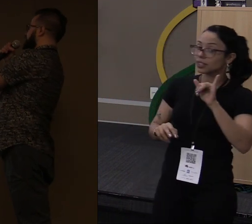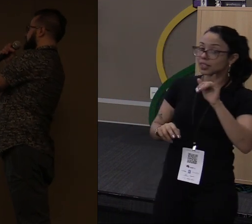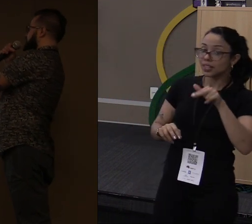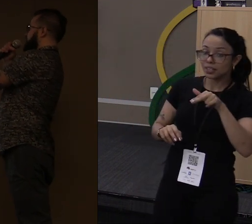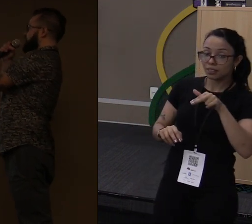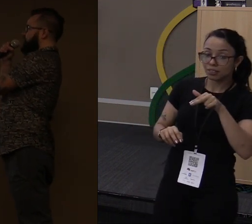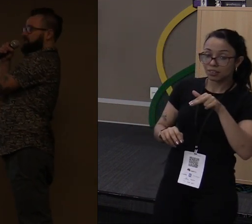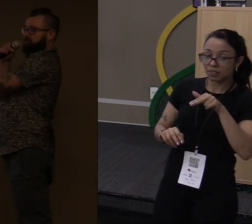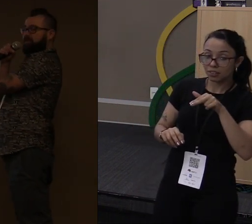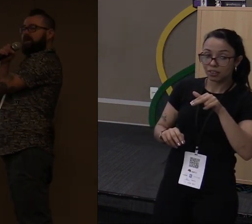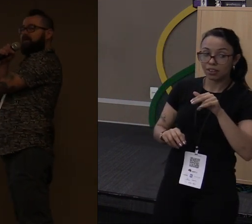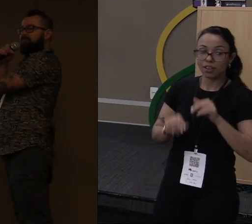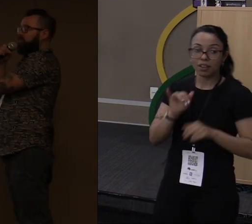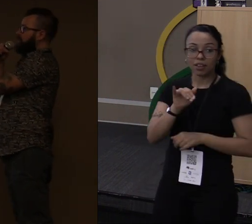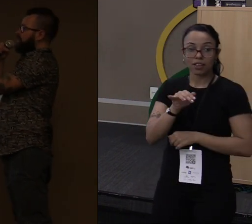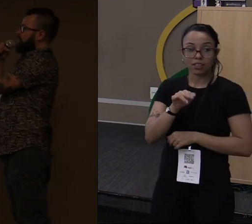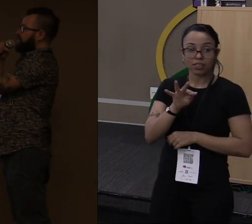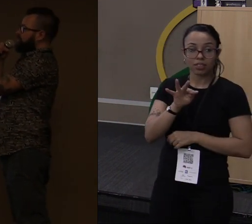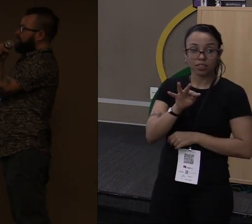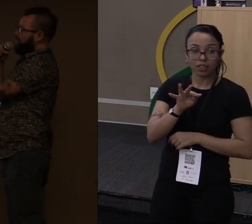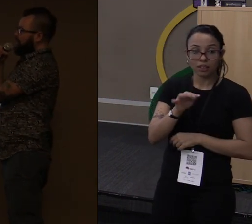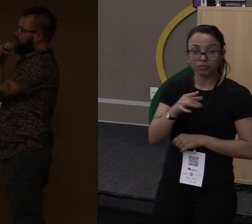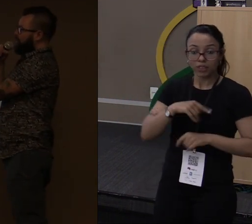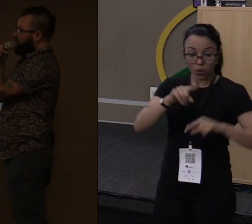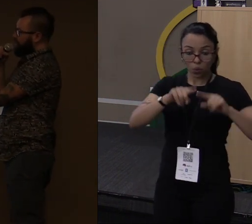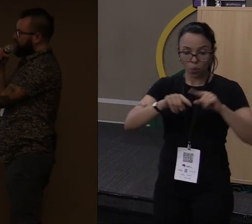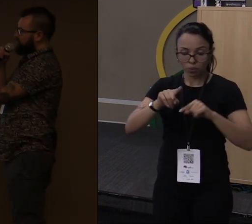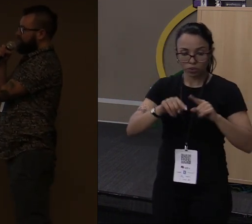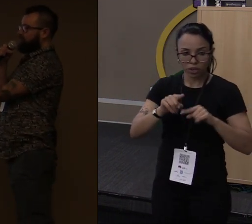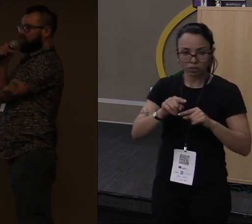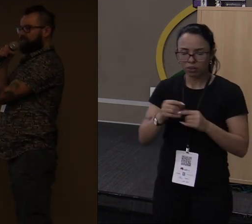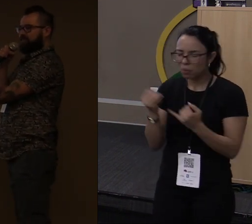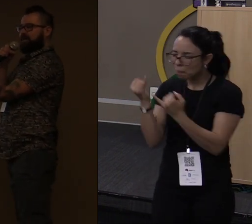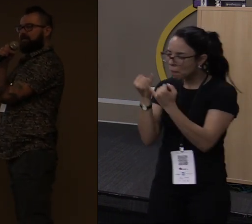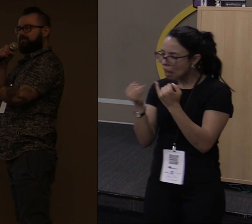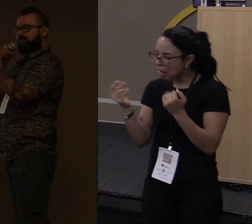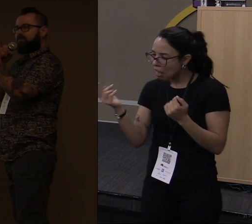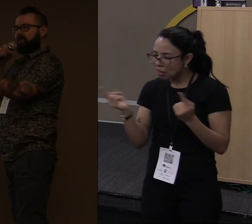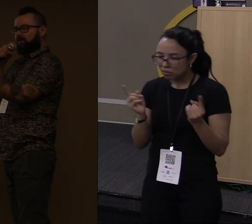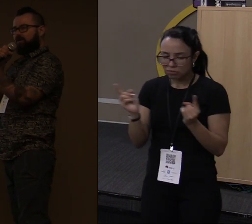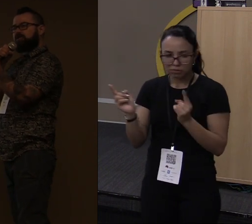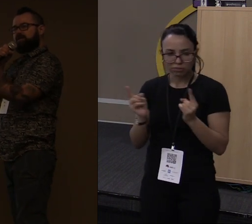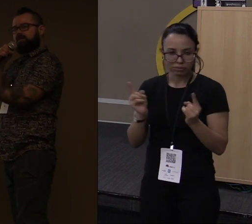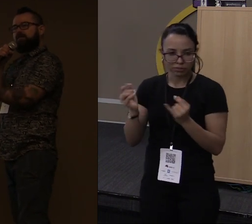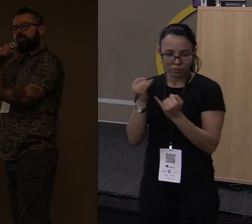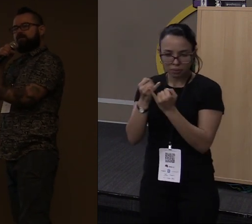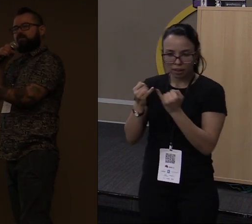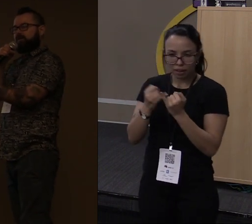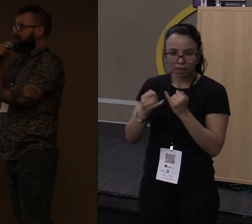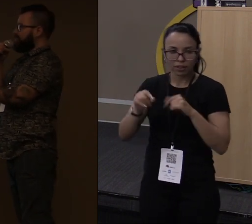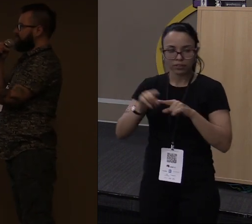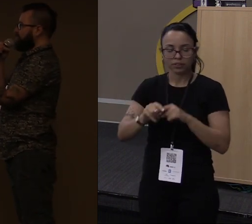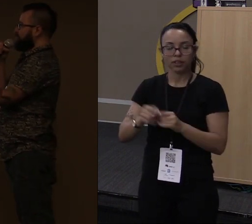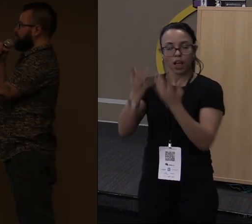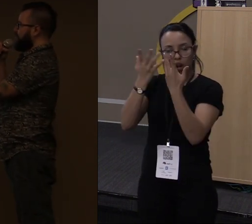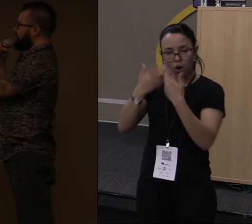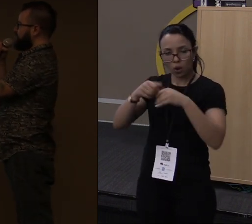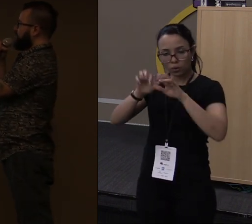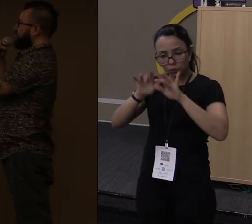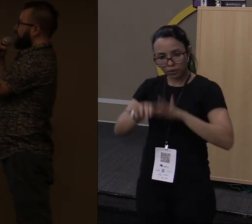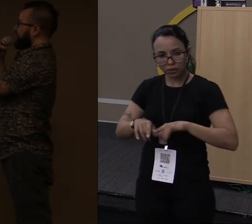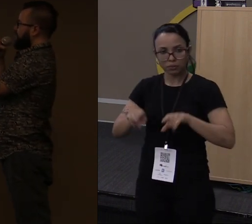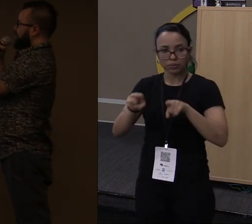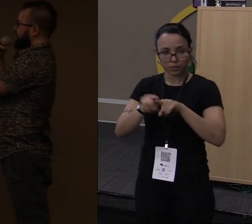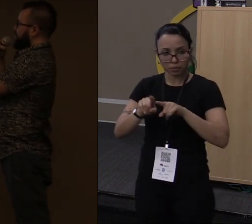in. Aqui eu tenho um objeto iterável. Então é um pouco parecido com a sintaxe e com a lógica de programação em